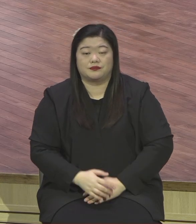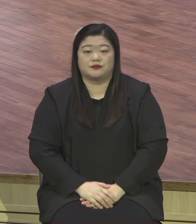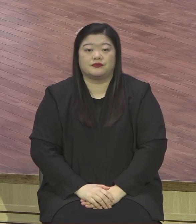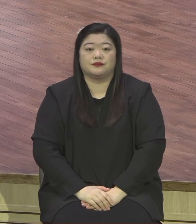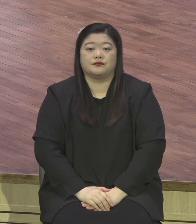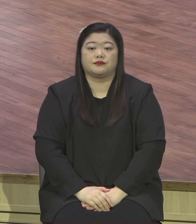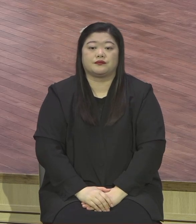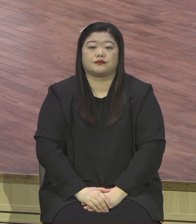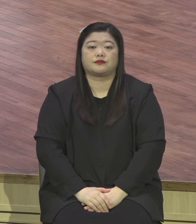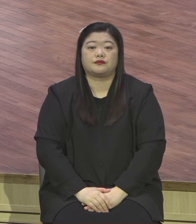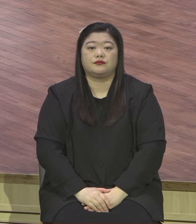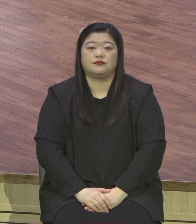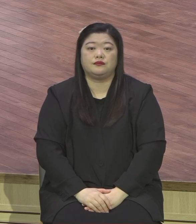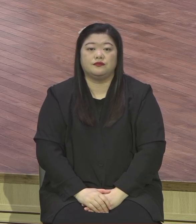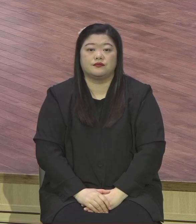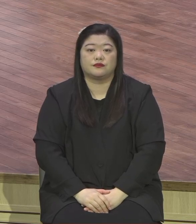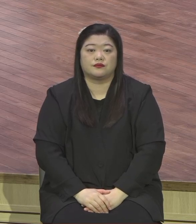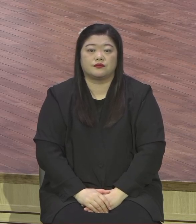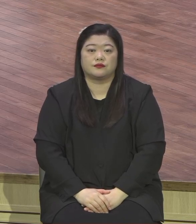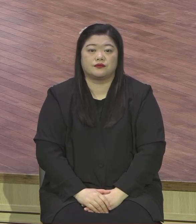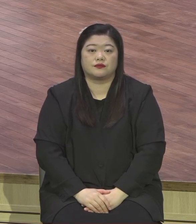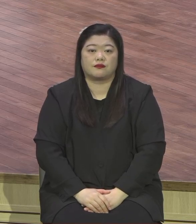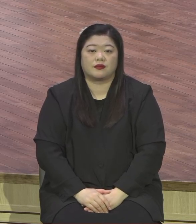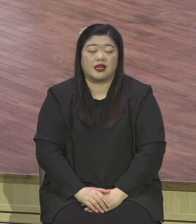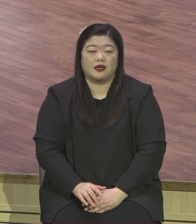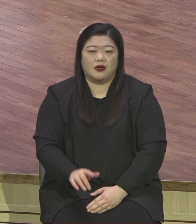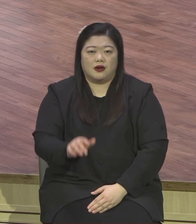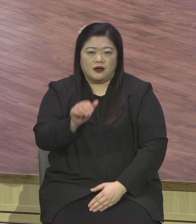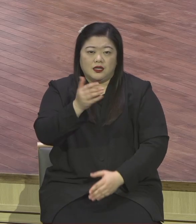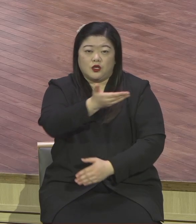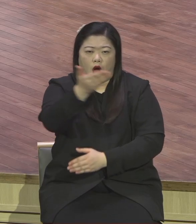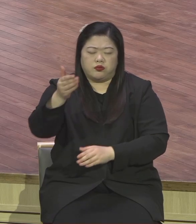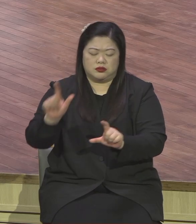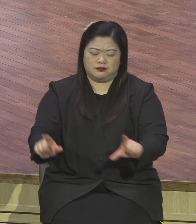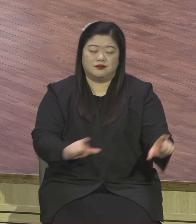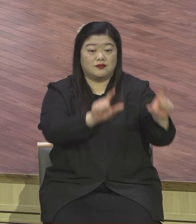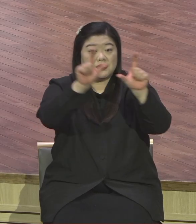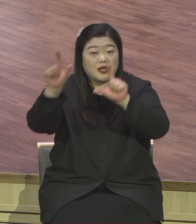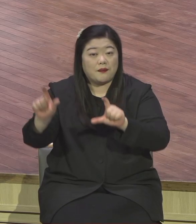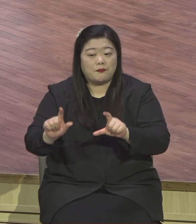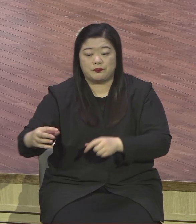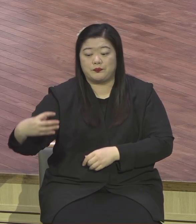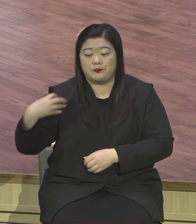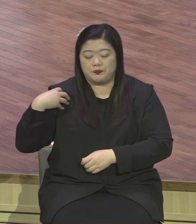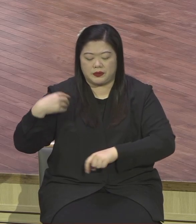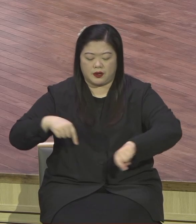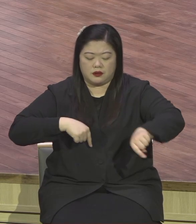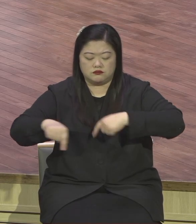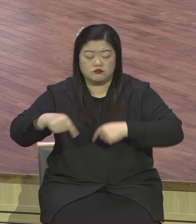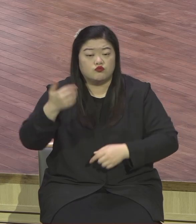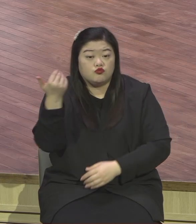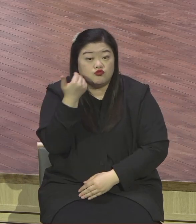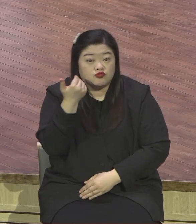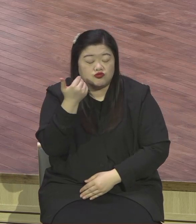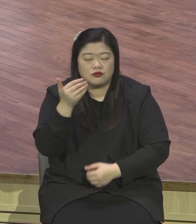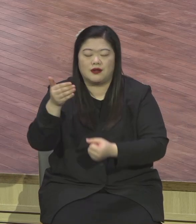인생의 주관자 되시는 하나님은 2021년도